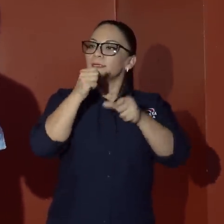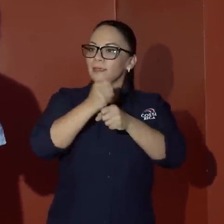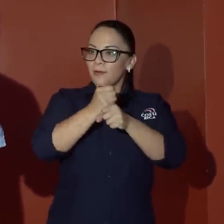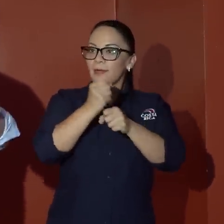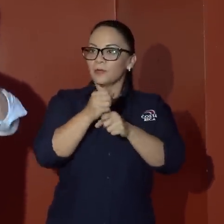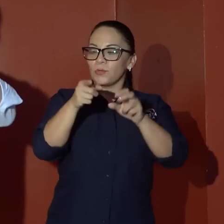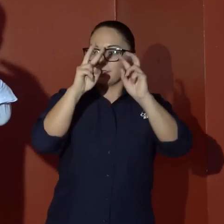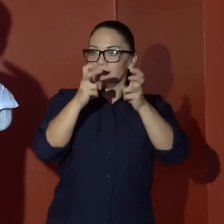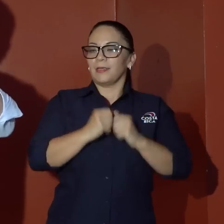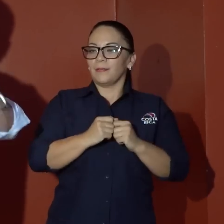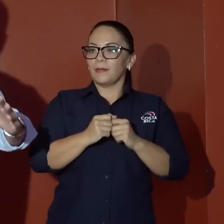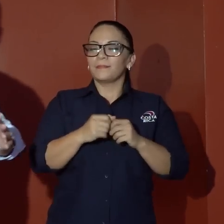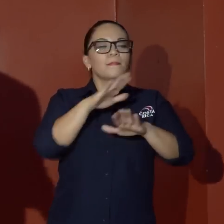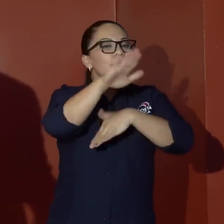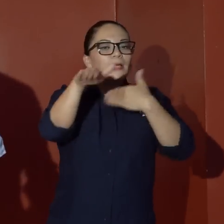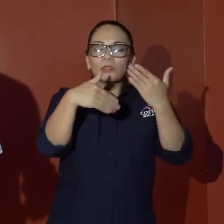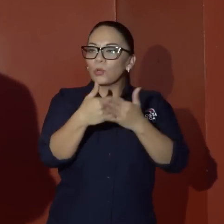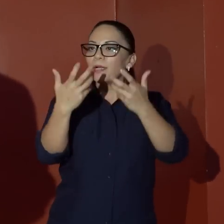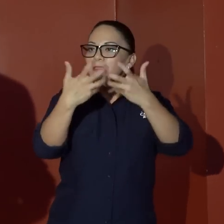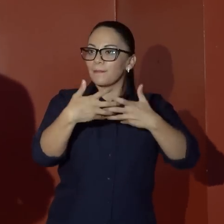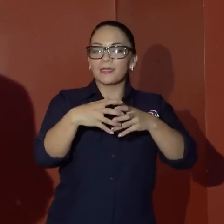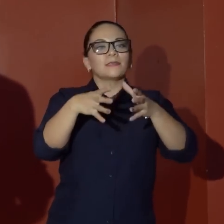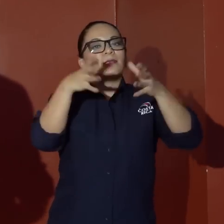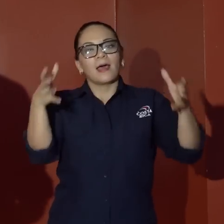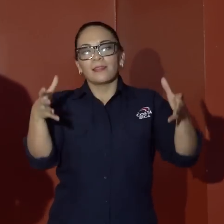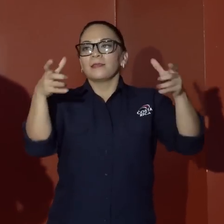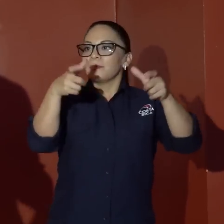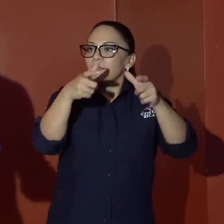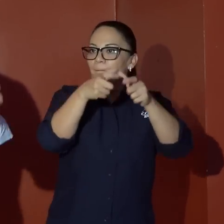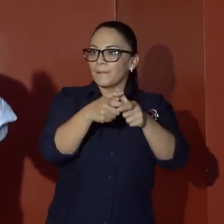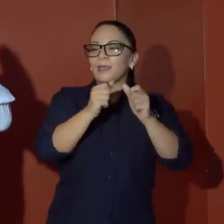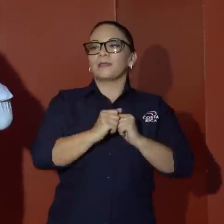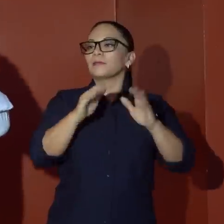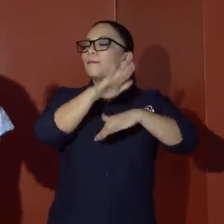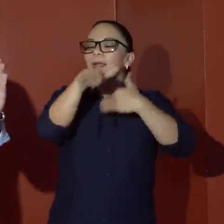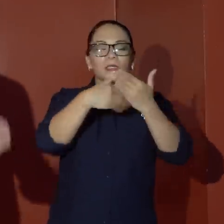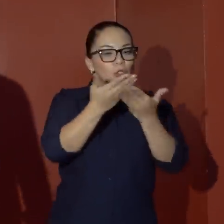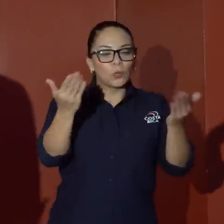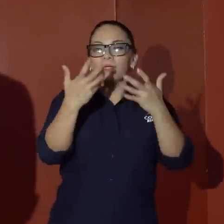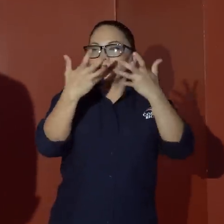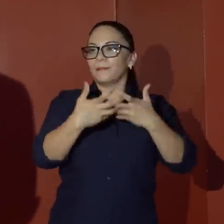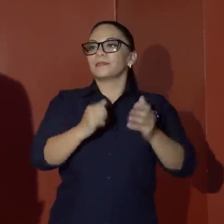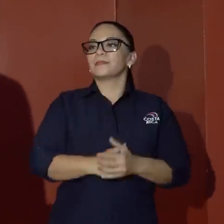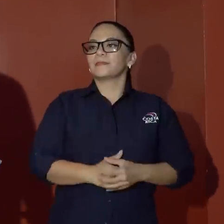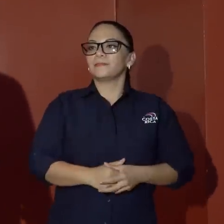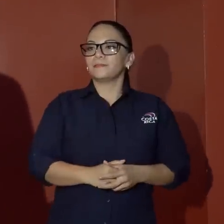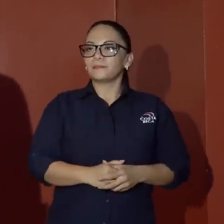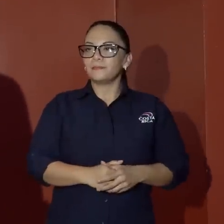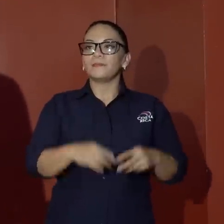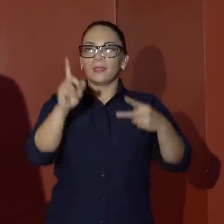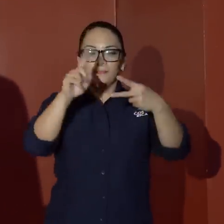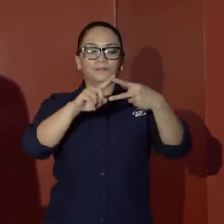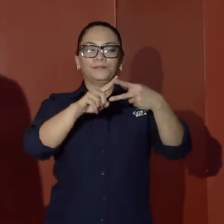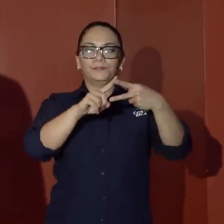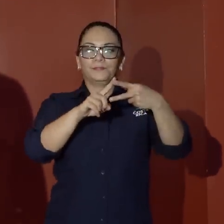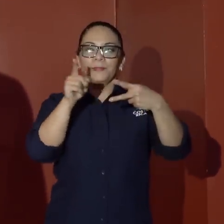en esa línea para todas las empresas, grandes, pequeñas y medianas, para todas. Número